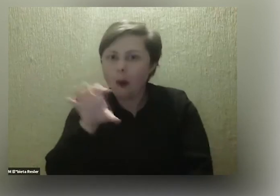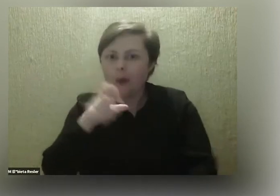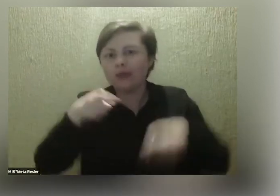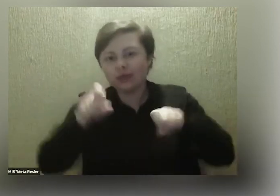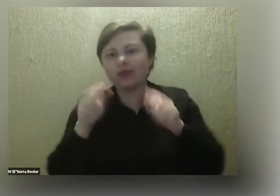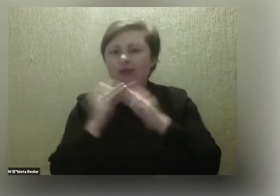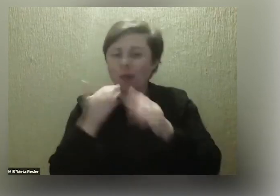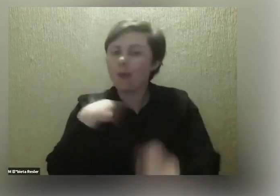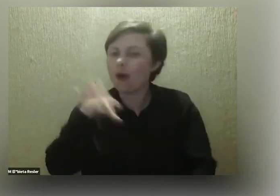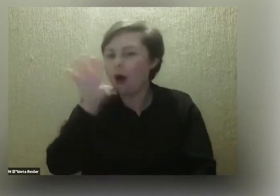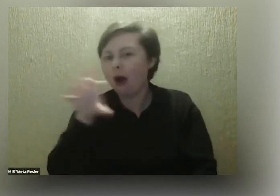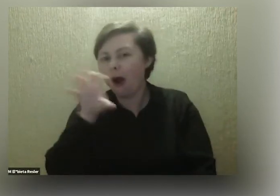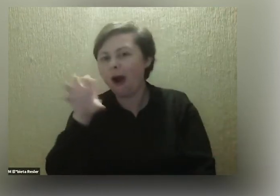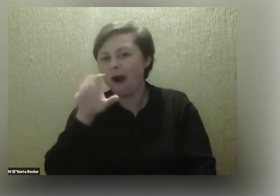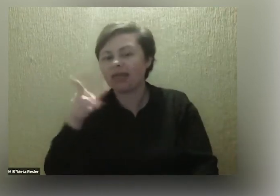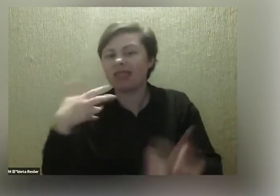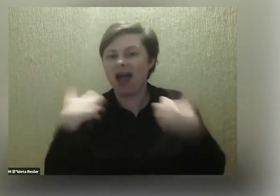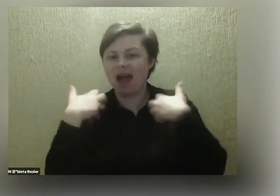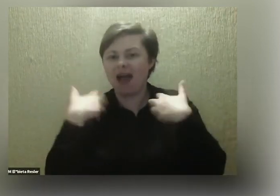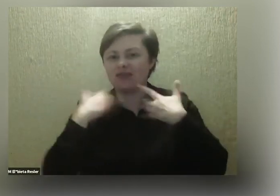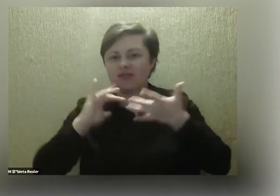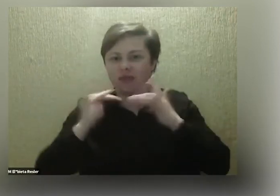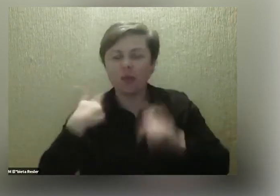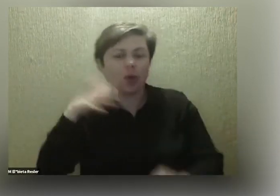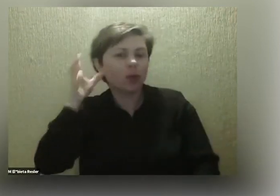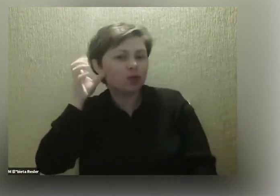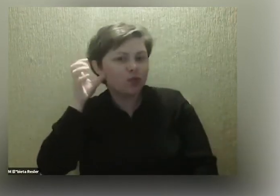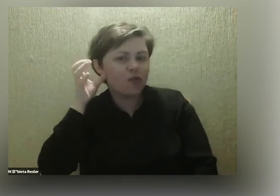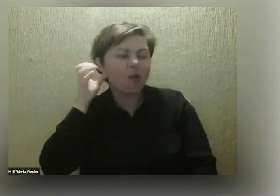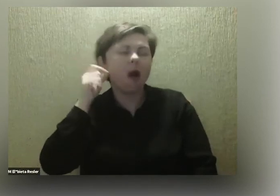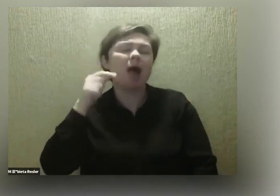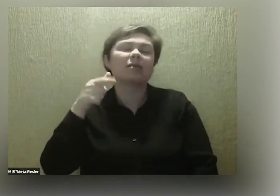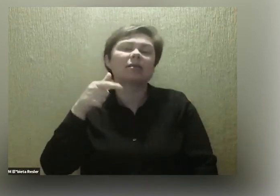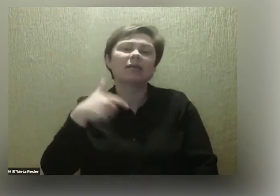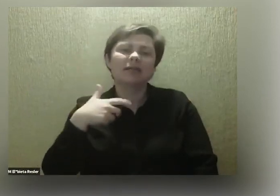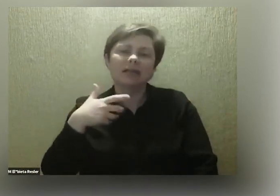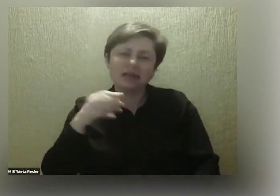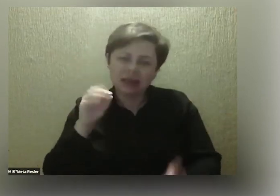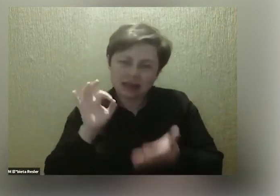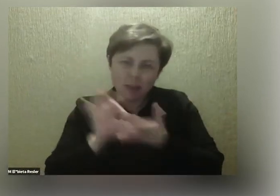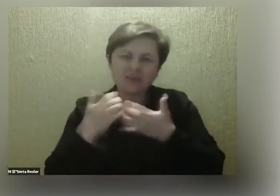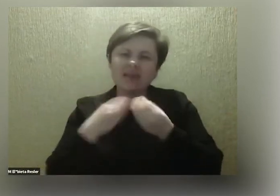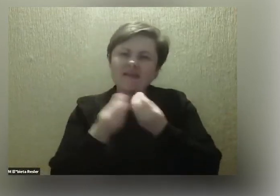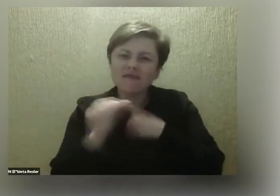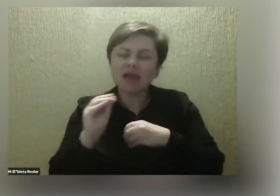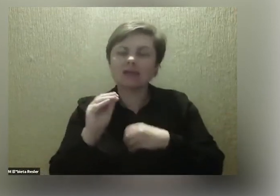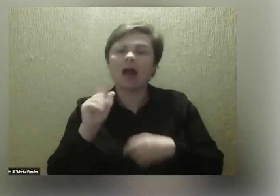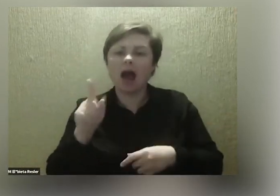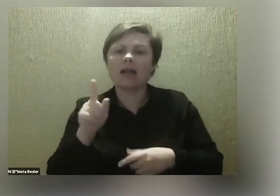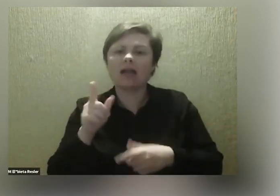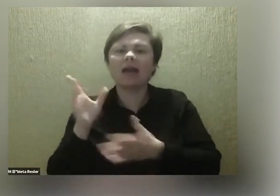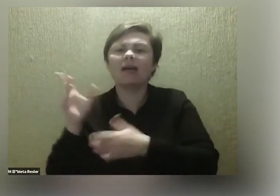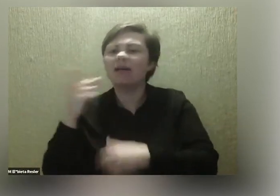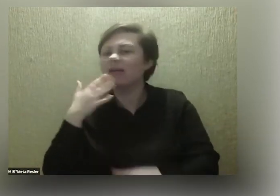i transmisjom online mogę gdzieś tam tego słuchać. Aczkolwiek chciałabym więcej generalnie, tylko po prostu tak jak Witek